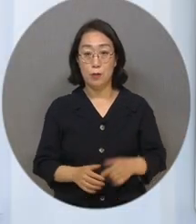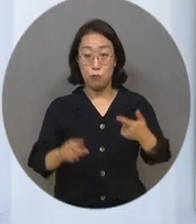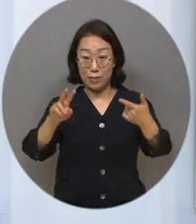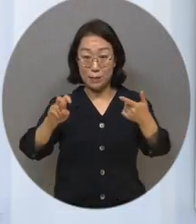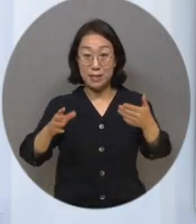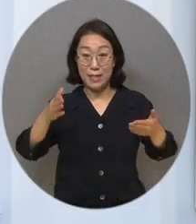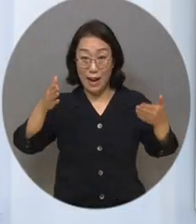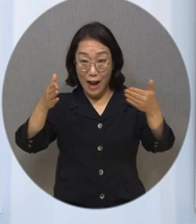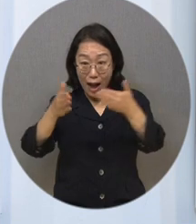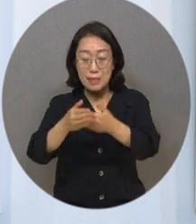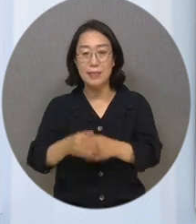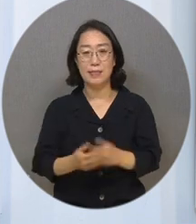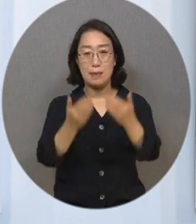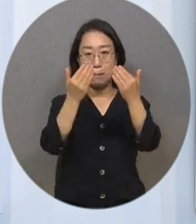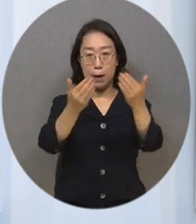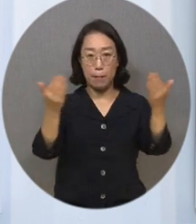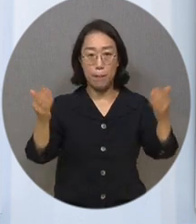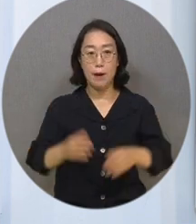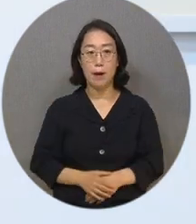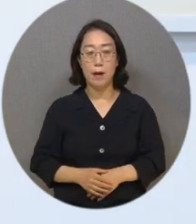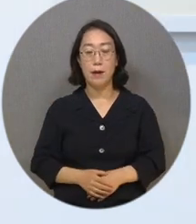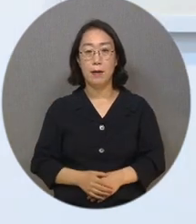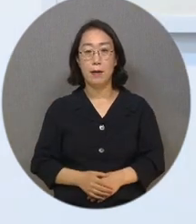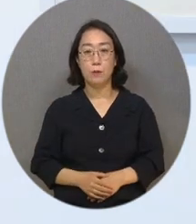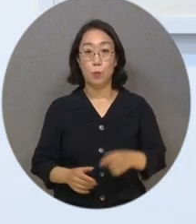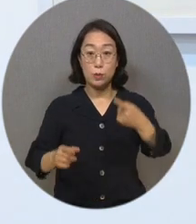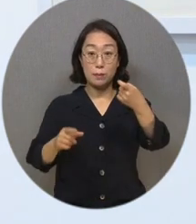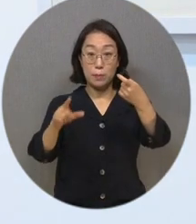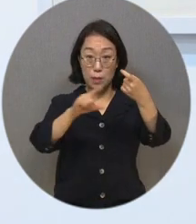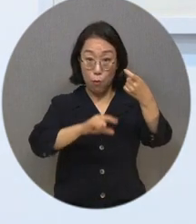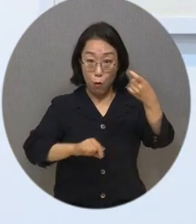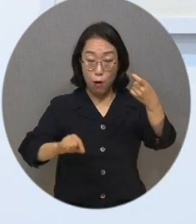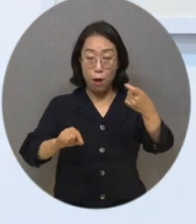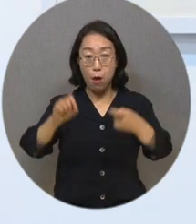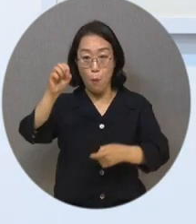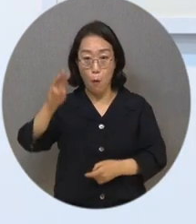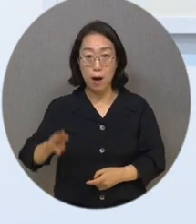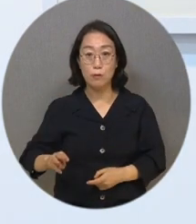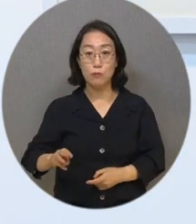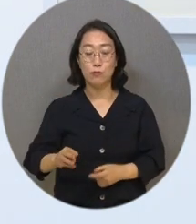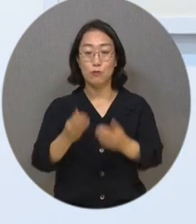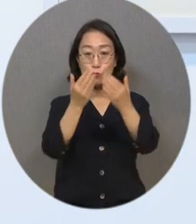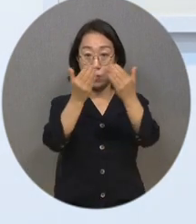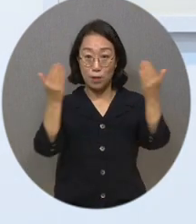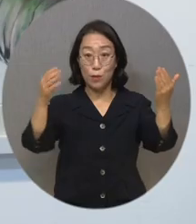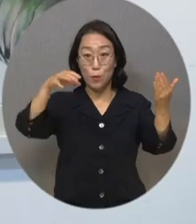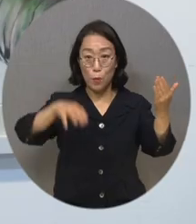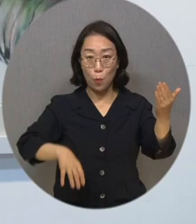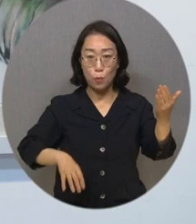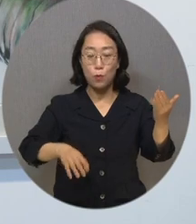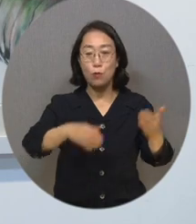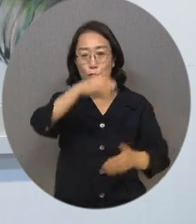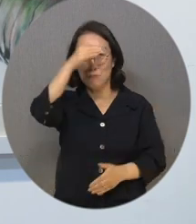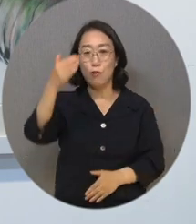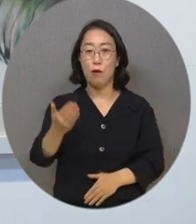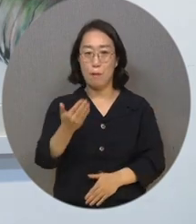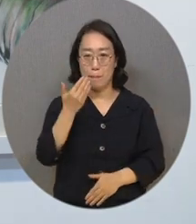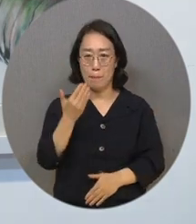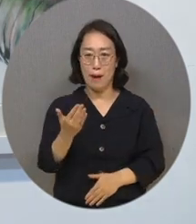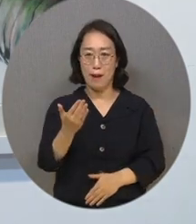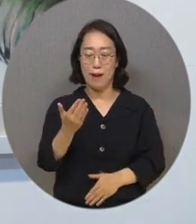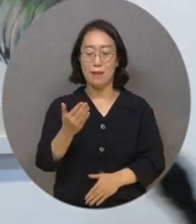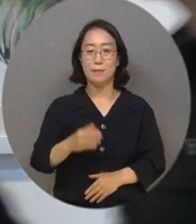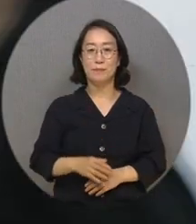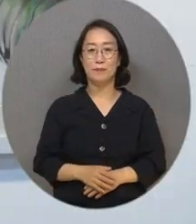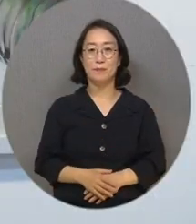오는 11월에 열릴 2023 광주 에이블 아트페어에서도 만나볼 수 있습니다. 복지TV 뉴스